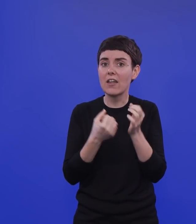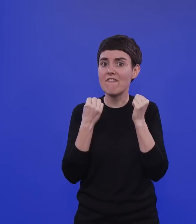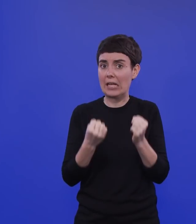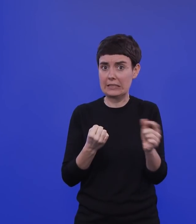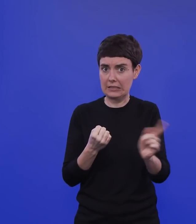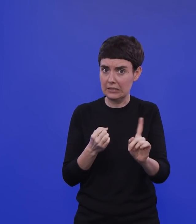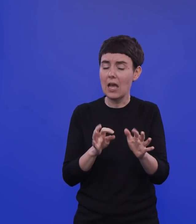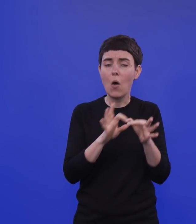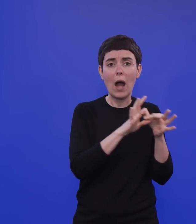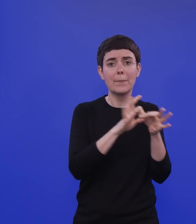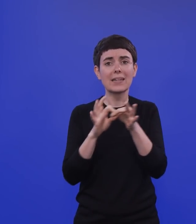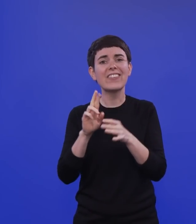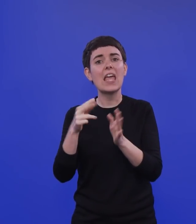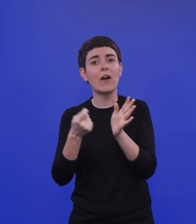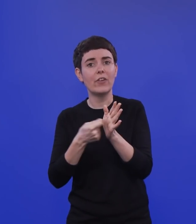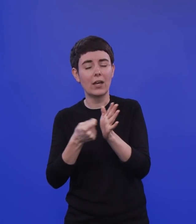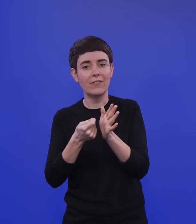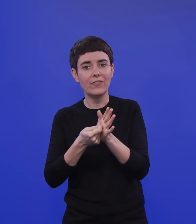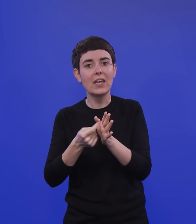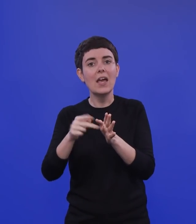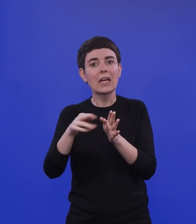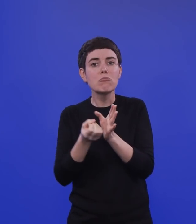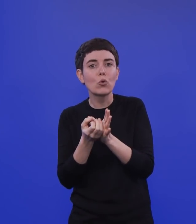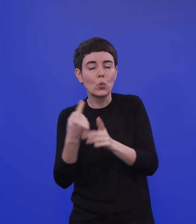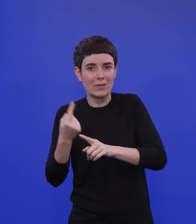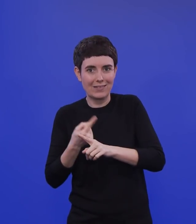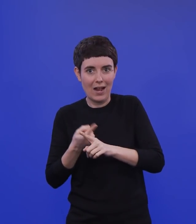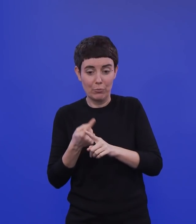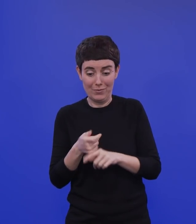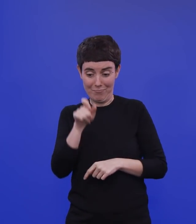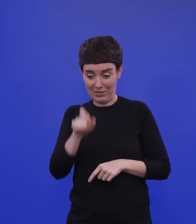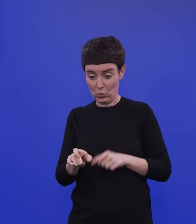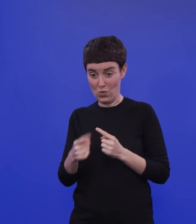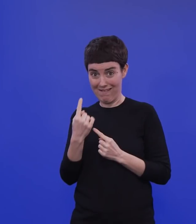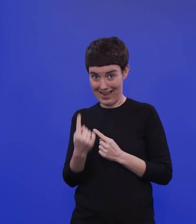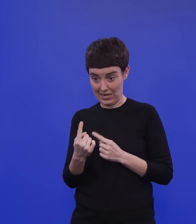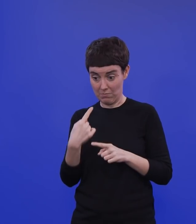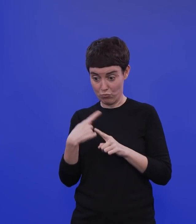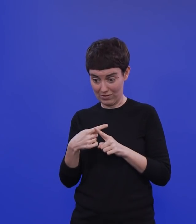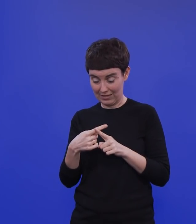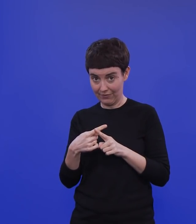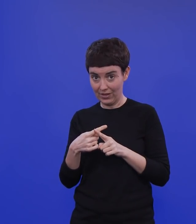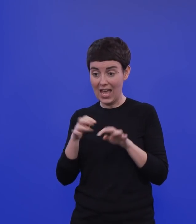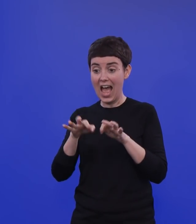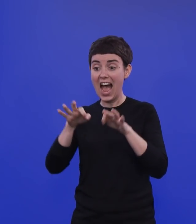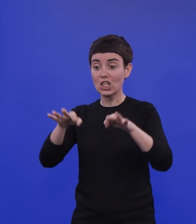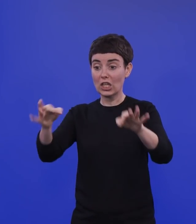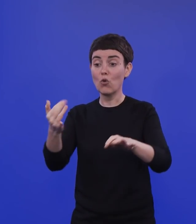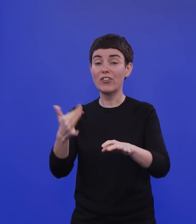mit der Reproduktionszahl zusammen. Also der Zahl, die aussagt, wie viele andere ein Infizierter im Durchschnitt ansteckt. Und auch diese Zahl wird ja von Maßnahmen